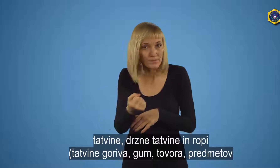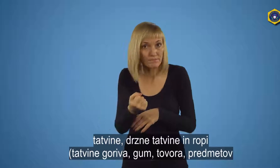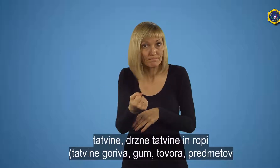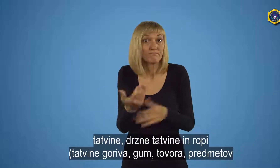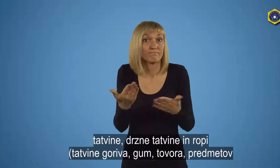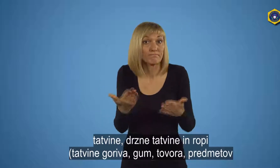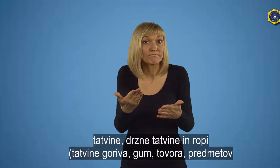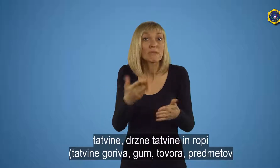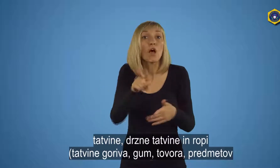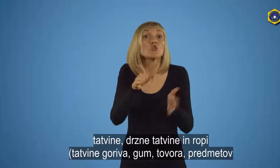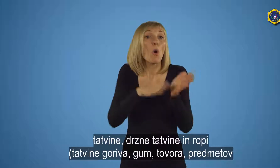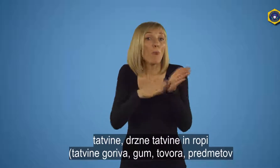izvozil in tako dalje.